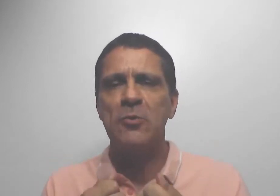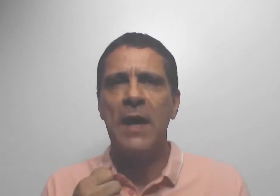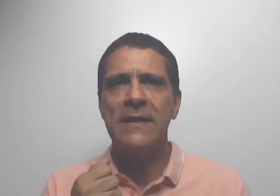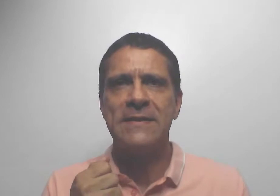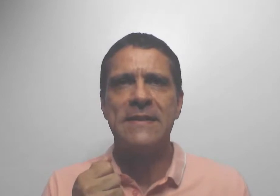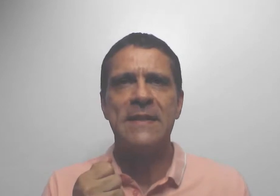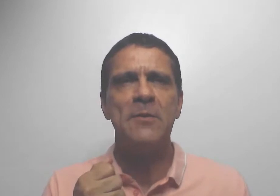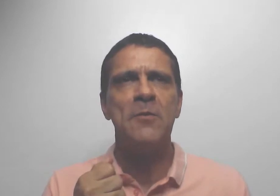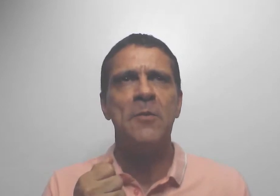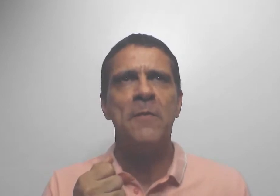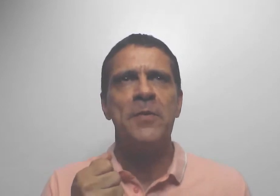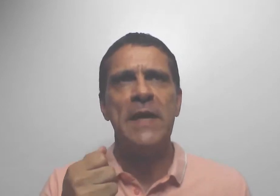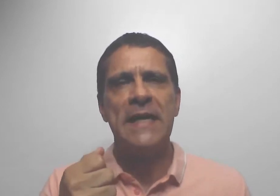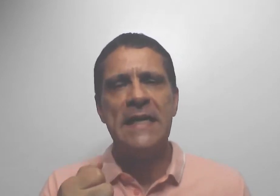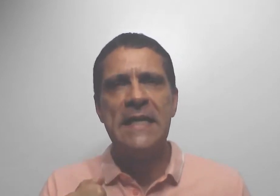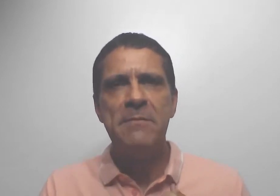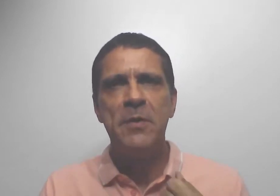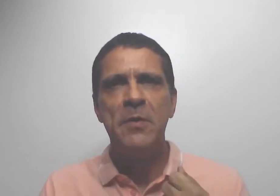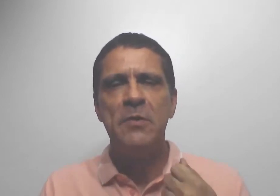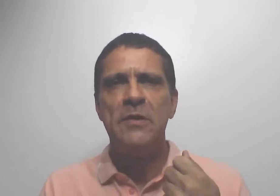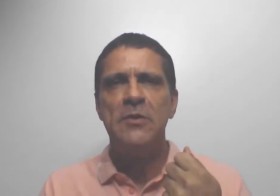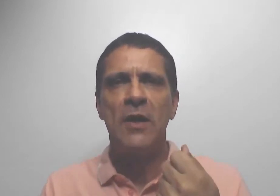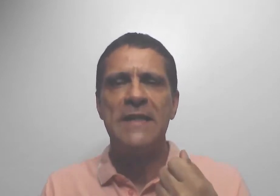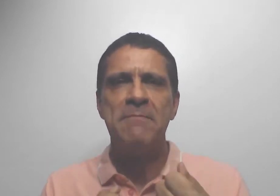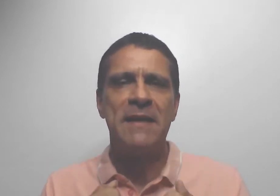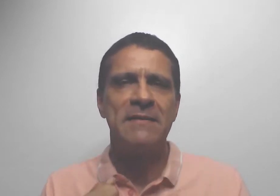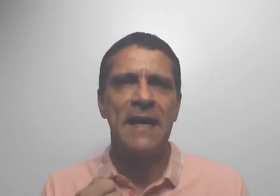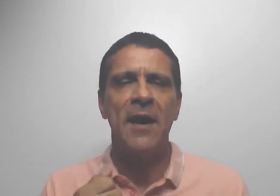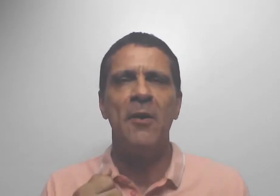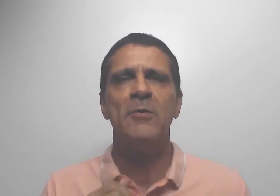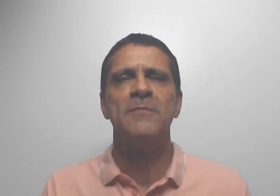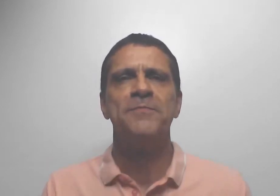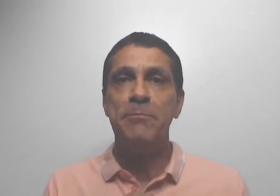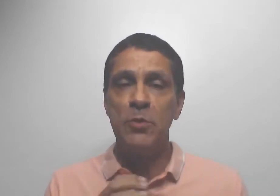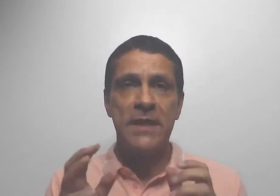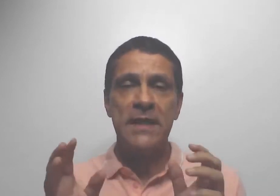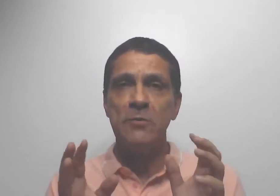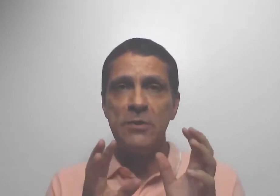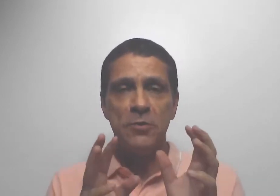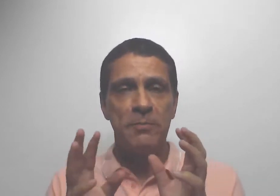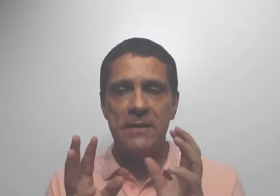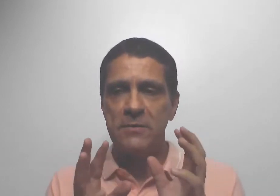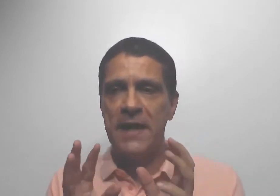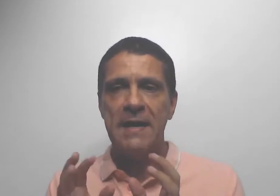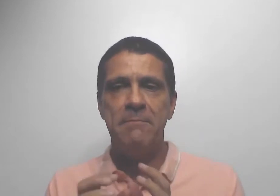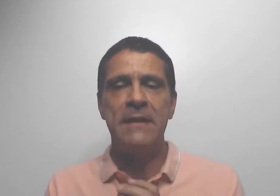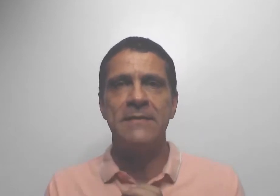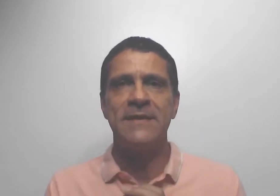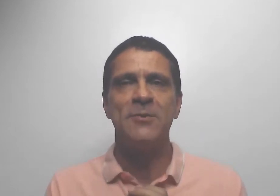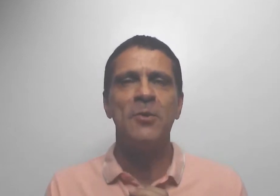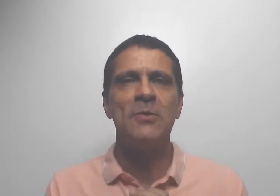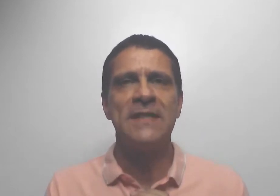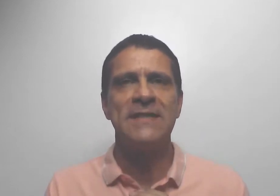atuação, um equilíbrio de ordem mental e buscando instrumentos, ferramentas outras,